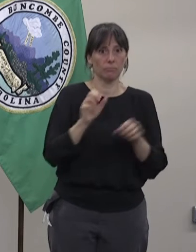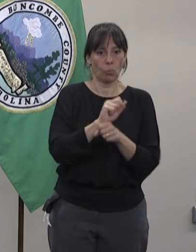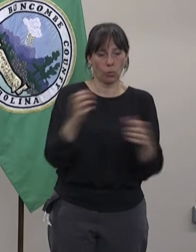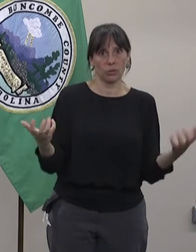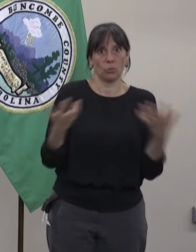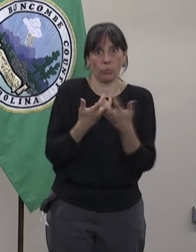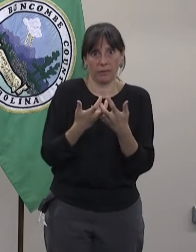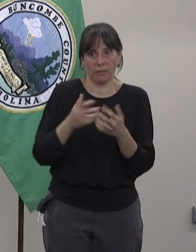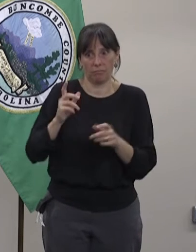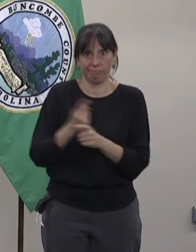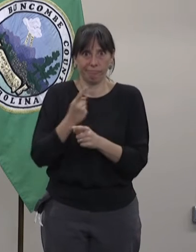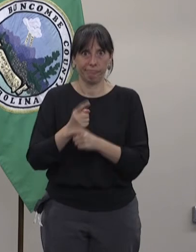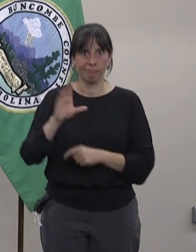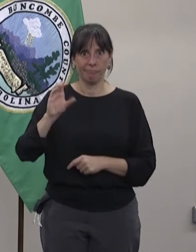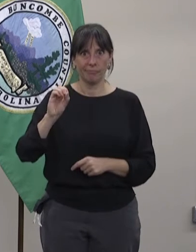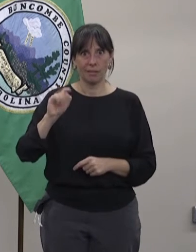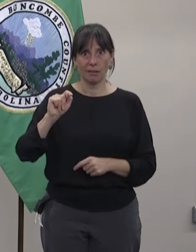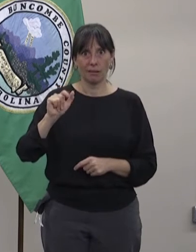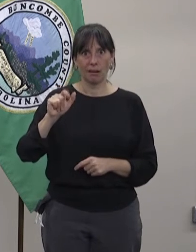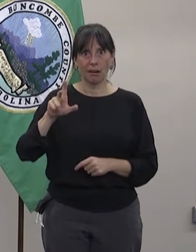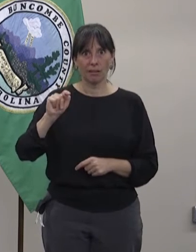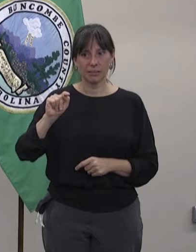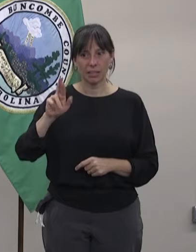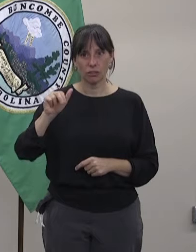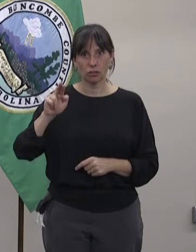ayuda para detectivar los casos rápidamente.